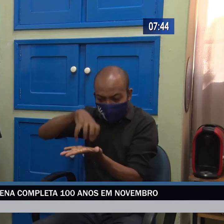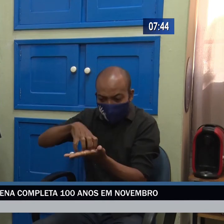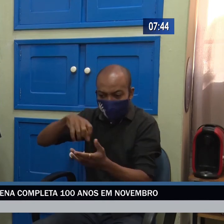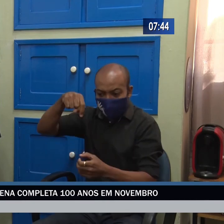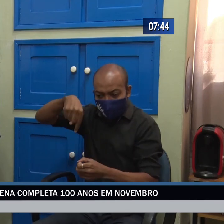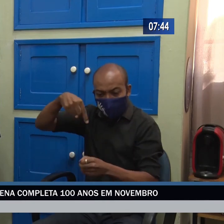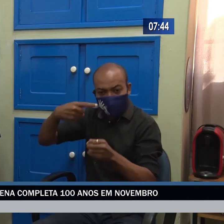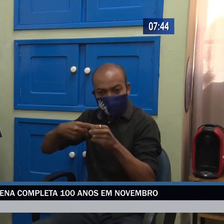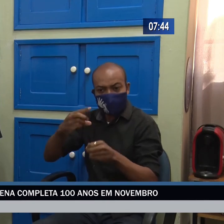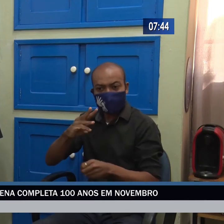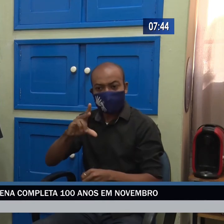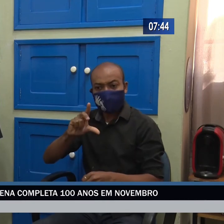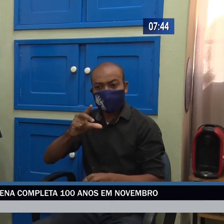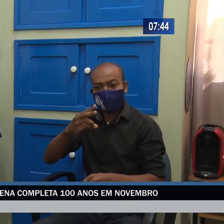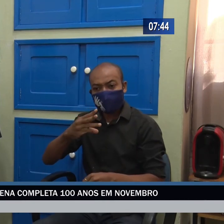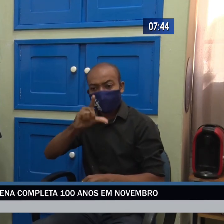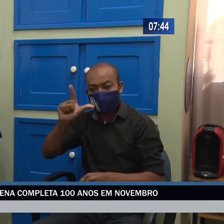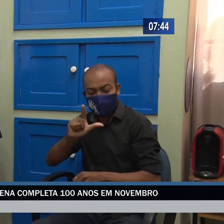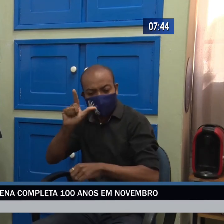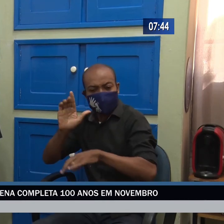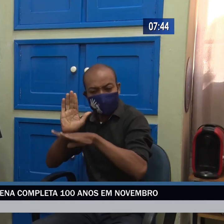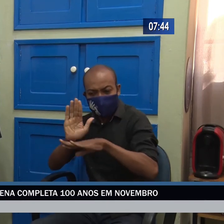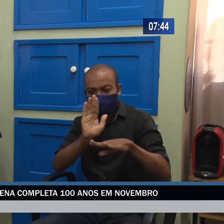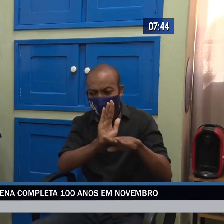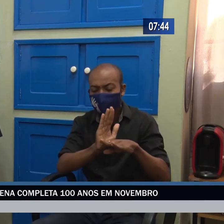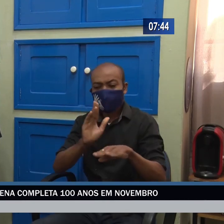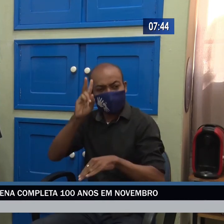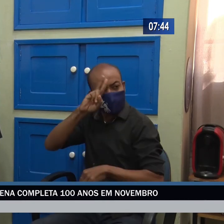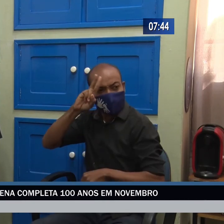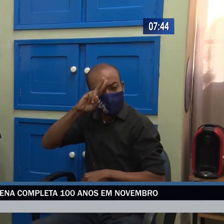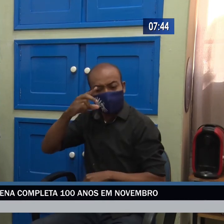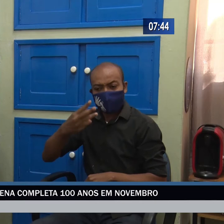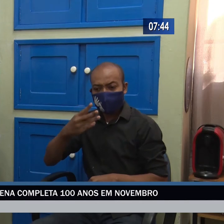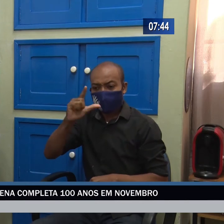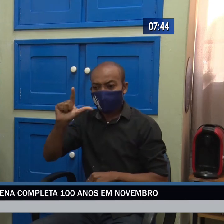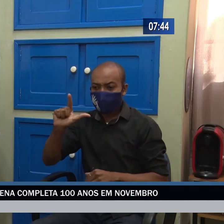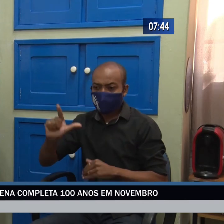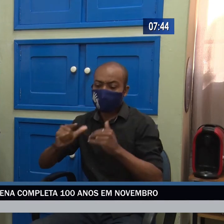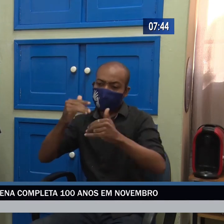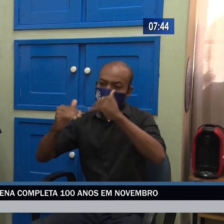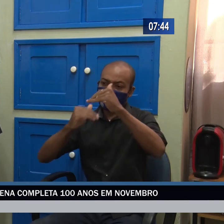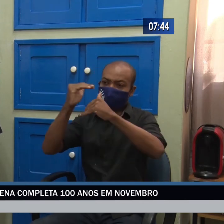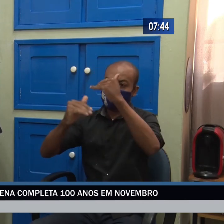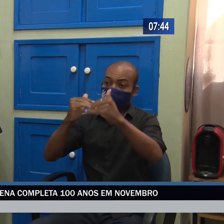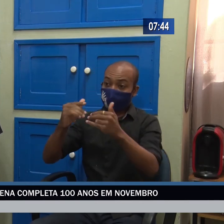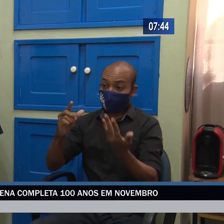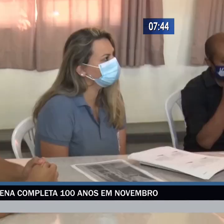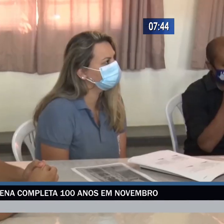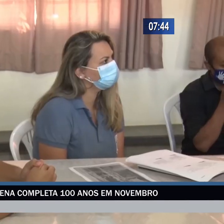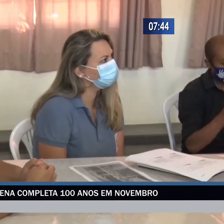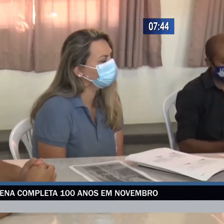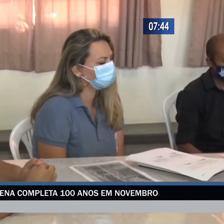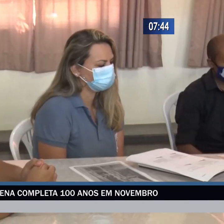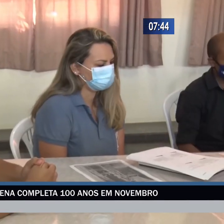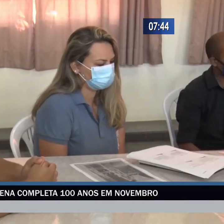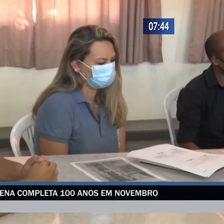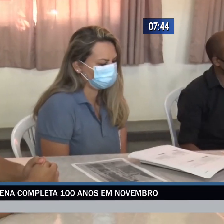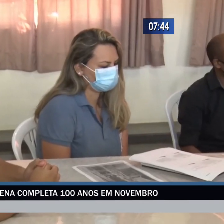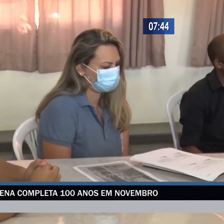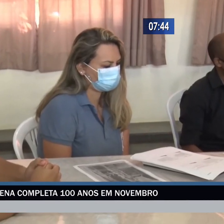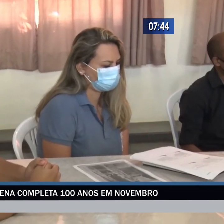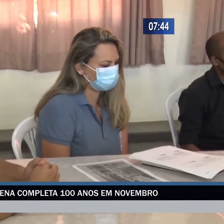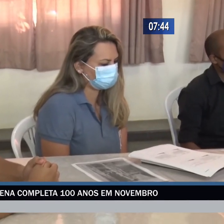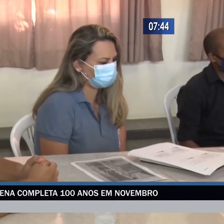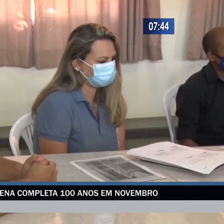contribuiu com a história de Três Lagoas. E esses 100 anos não podem ser esquecidos de forma alguma. Como parte do